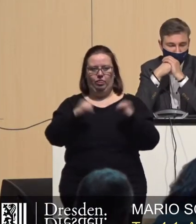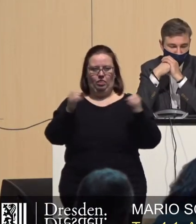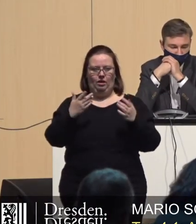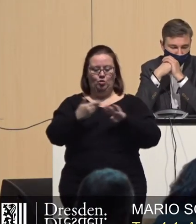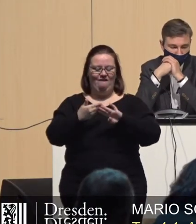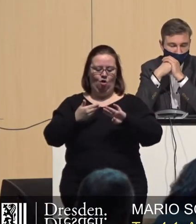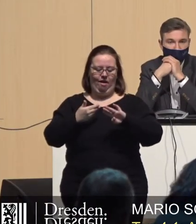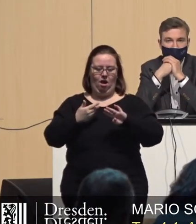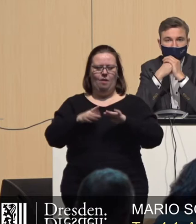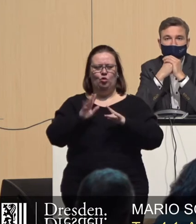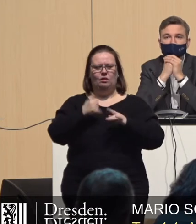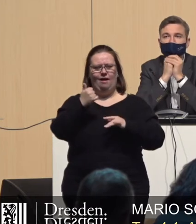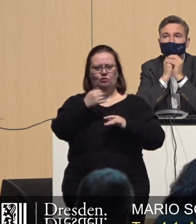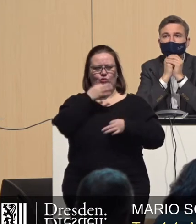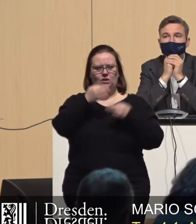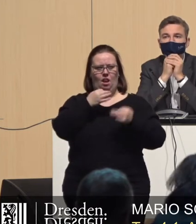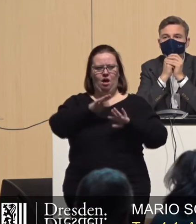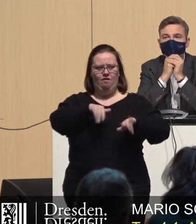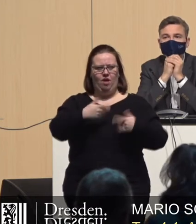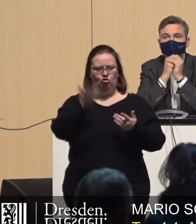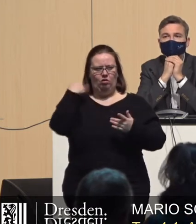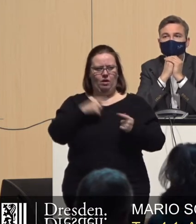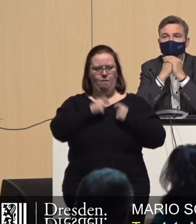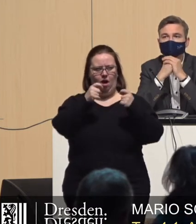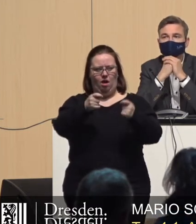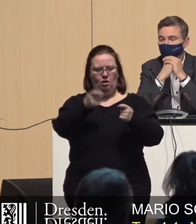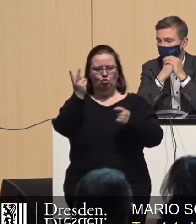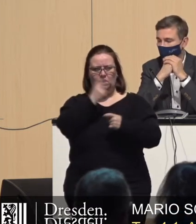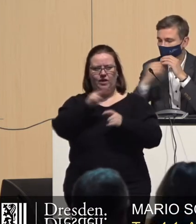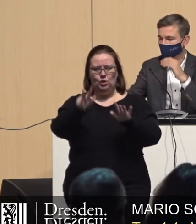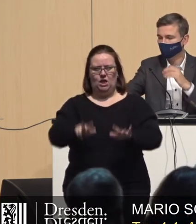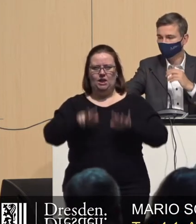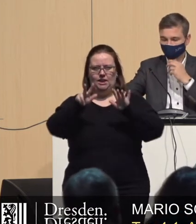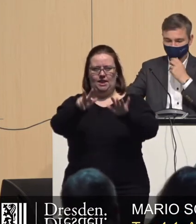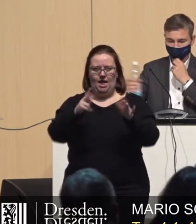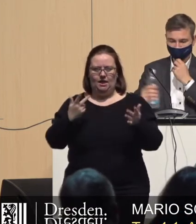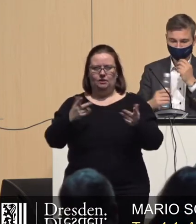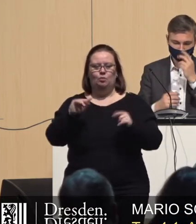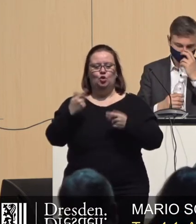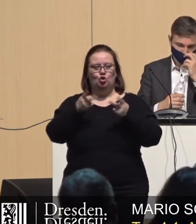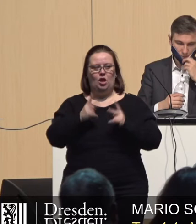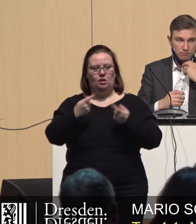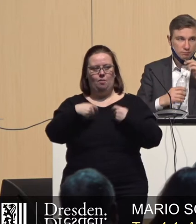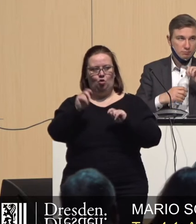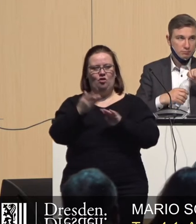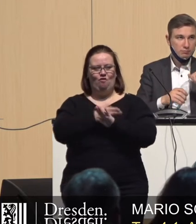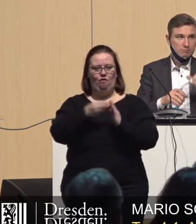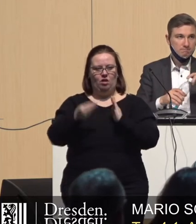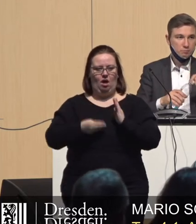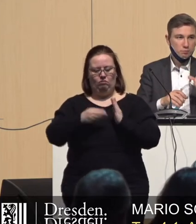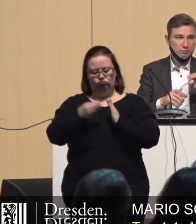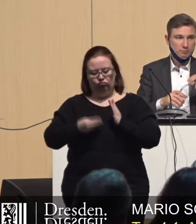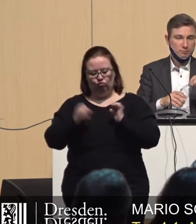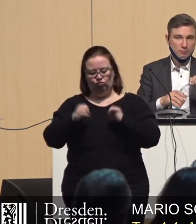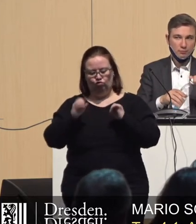Ganz konkret kenne ich einen Fall, der ist beantragt worden, schon 2018. Es wurde ein städtebaulicher Vorvertrag geschlossen mit der